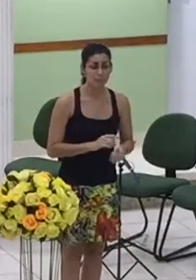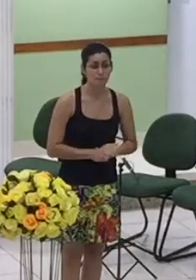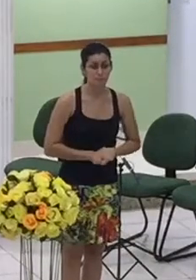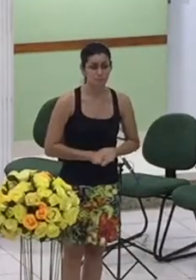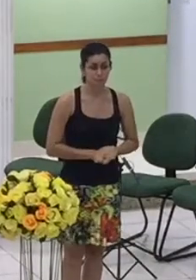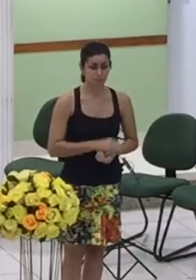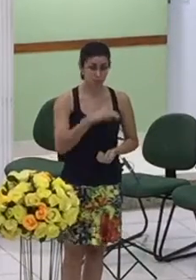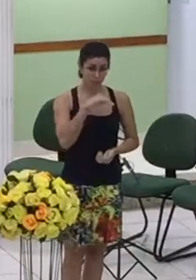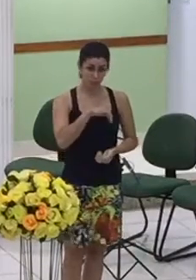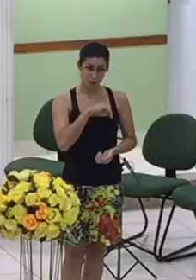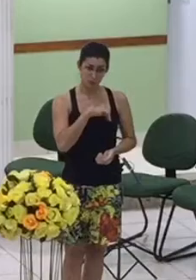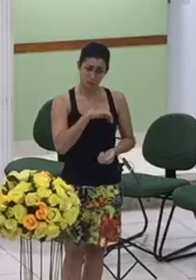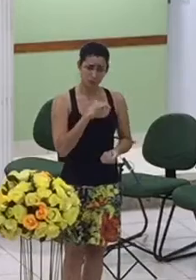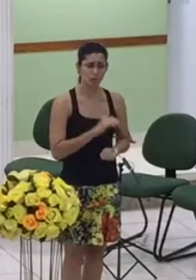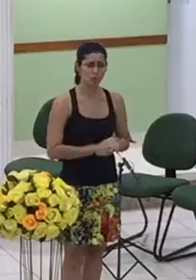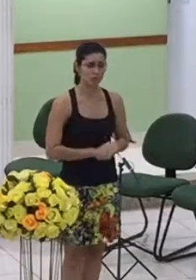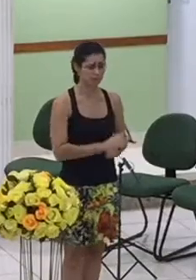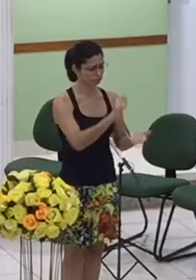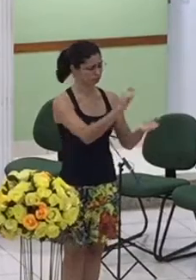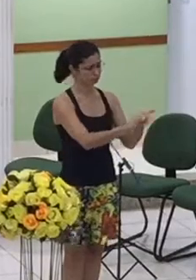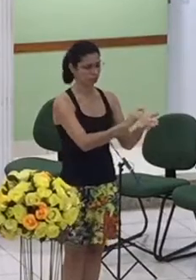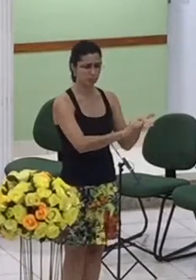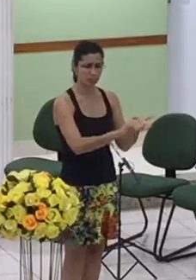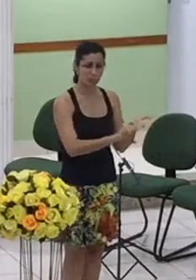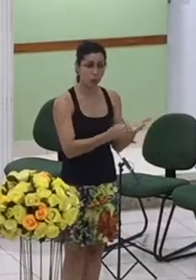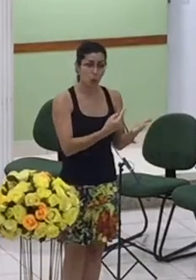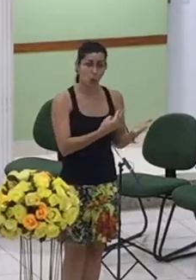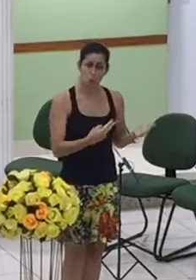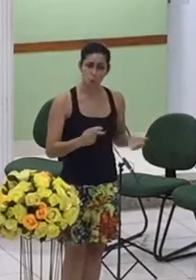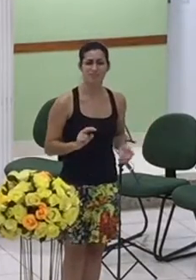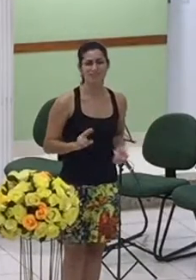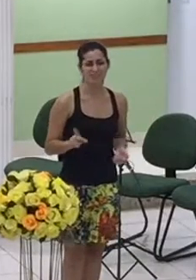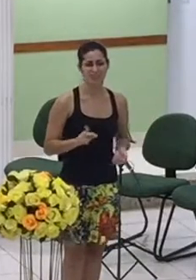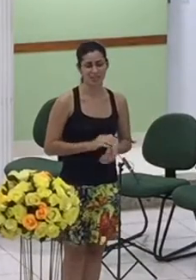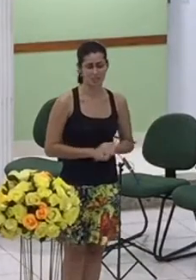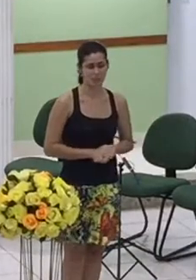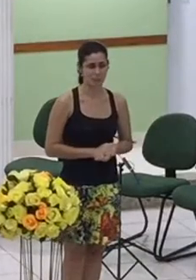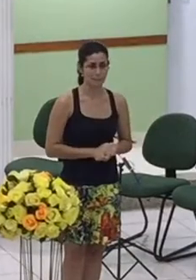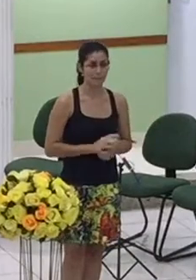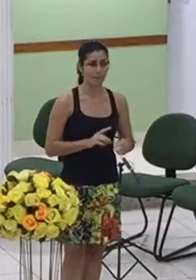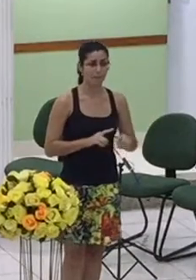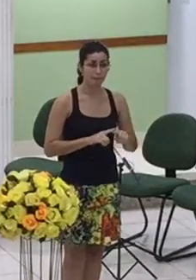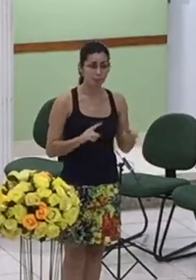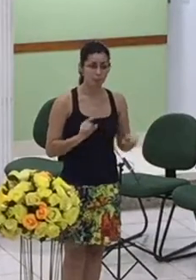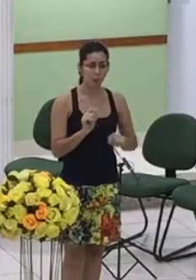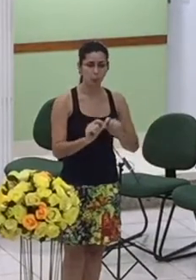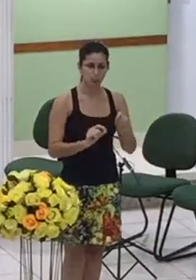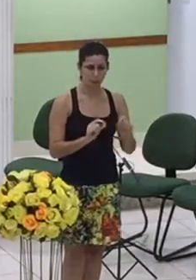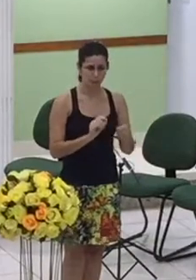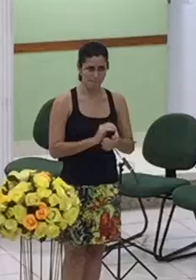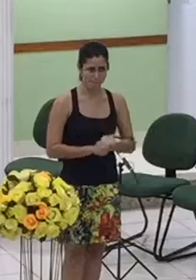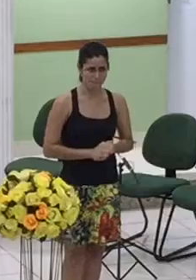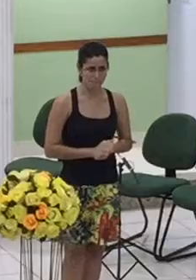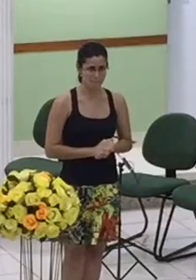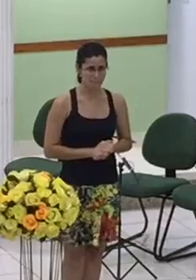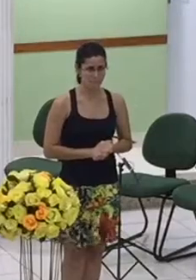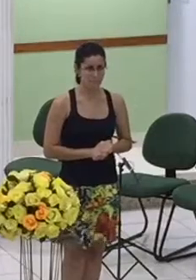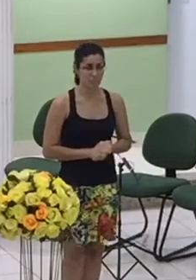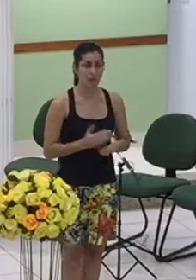Mateus tenta colocar tem cara e tem nome vamos então olhar essas cinco mulheres